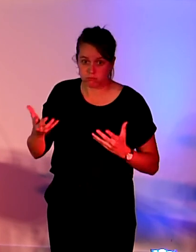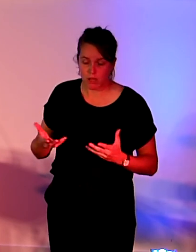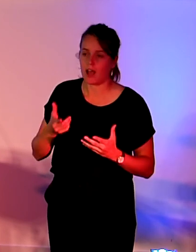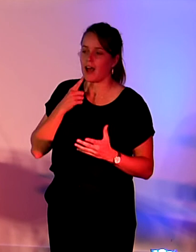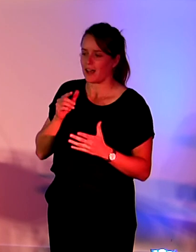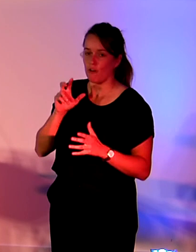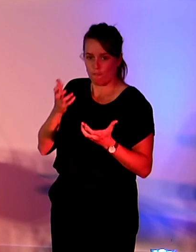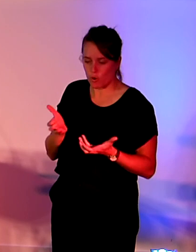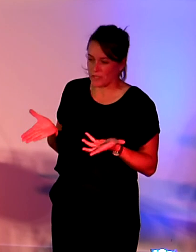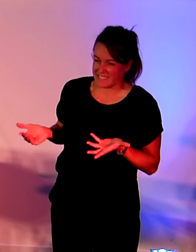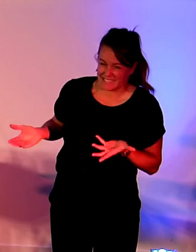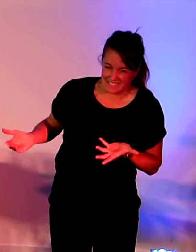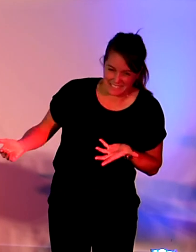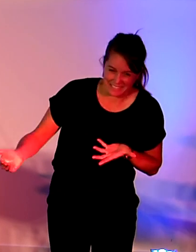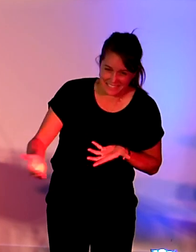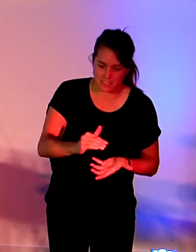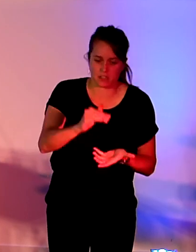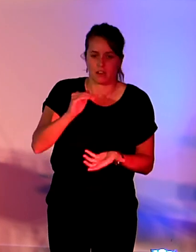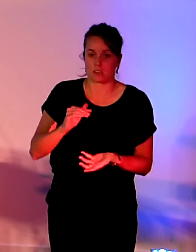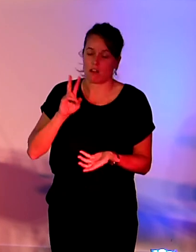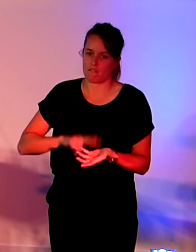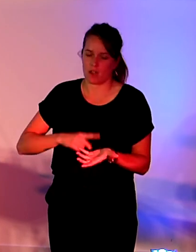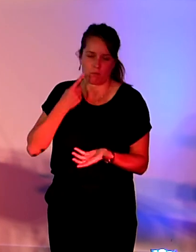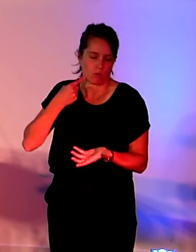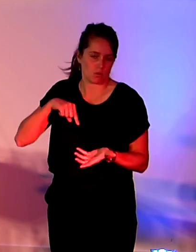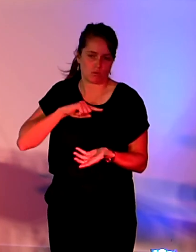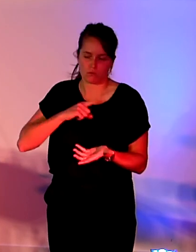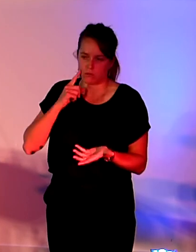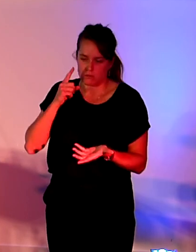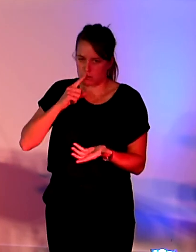collecte ont vraiment un sens à ce niveau-là.